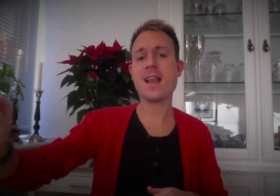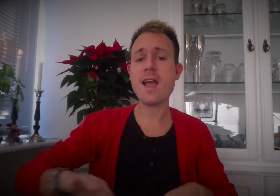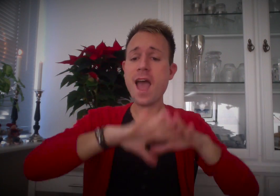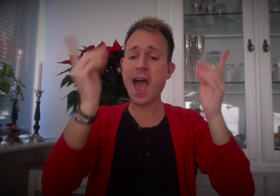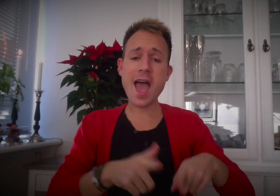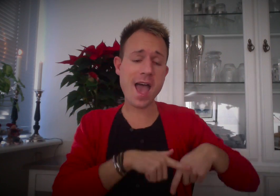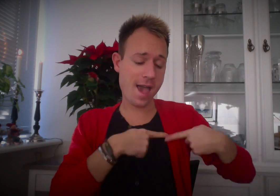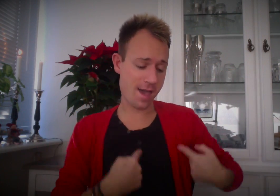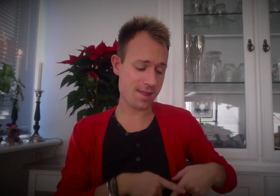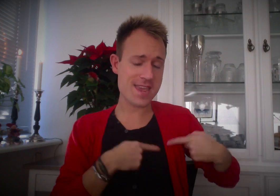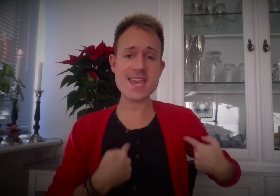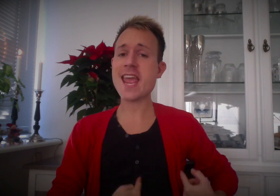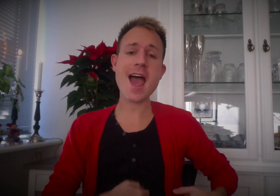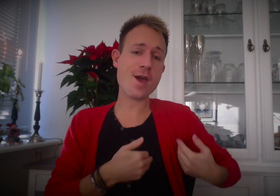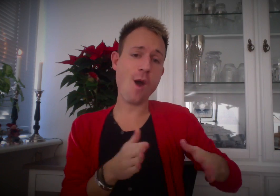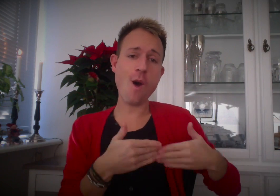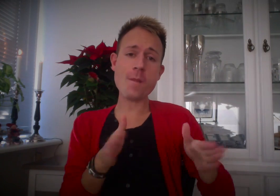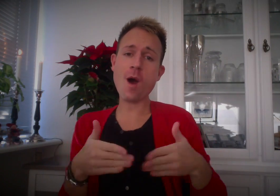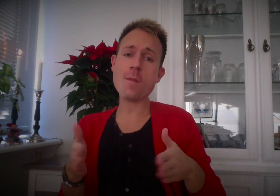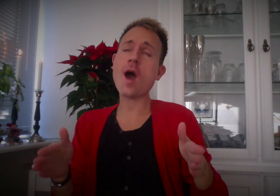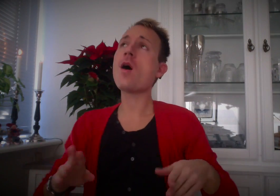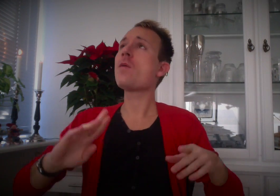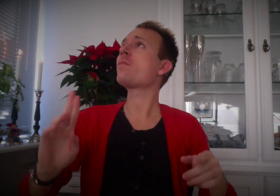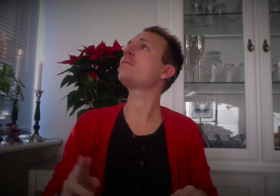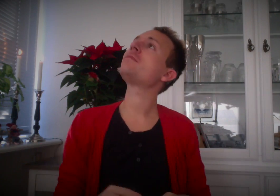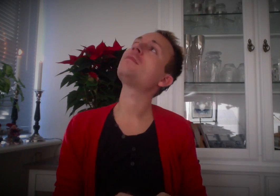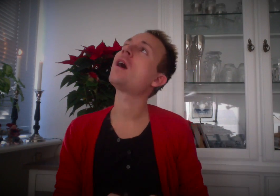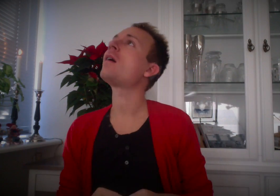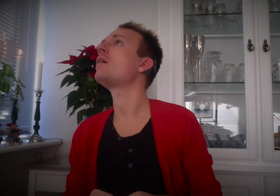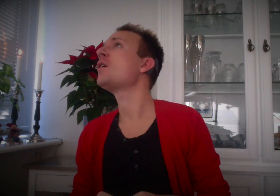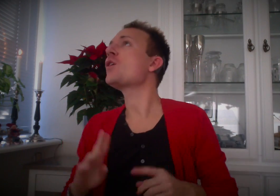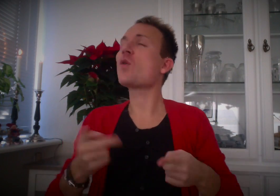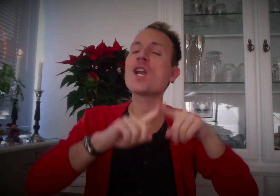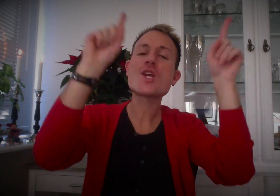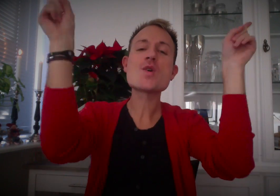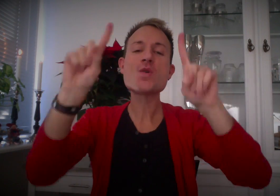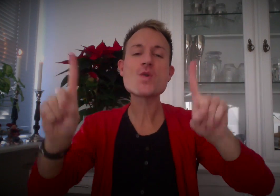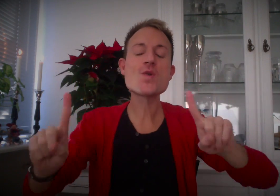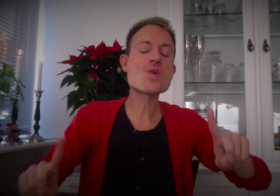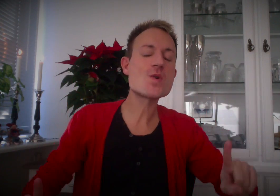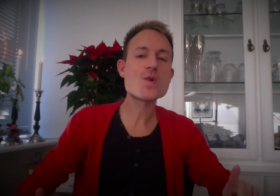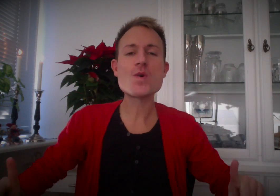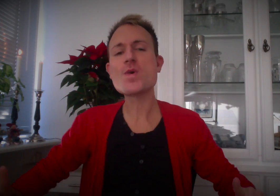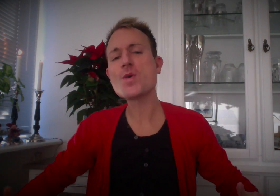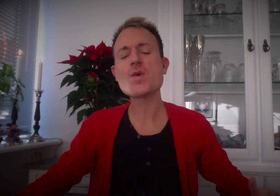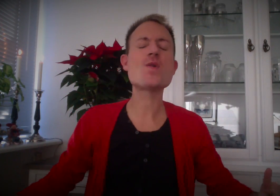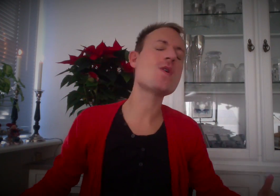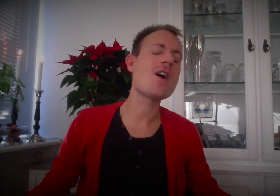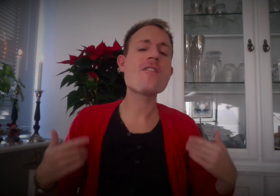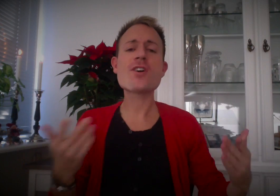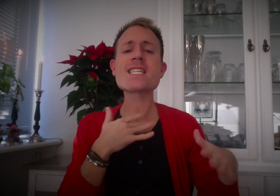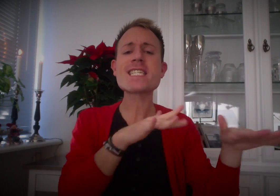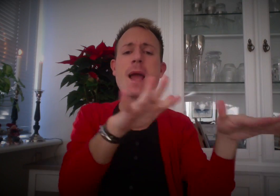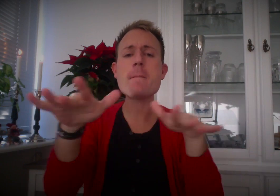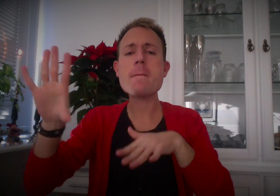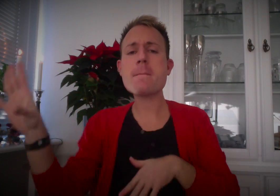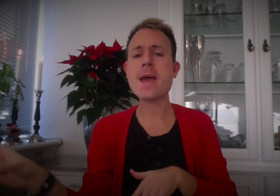Alle hjertet runger op Nu er det jul, stemningen er